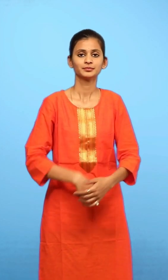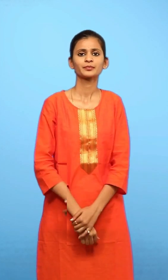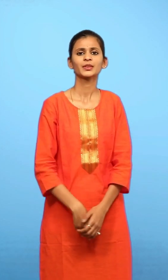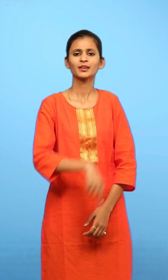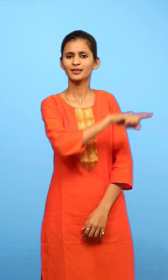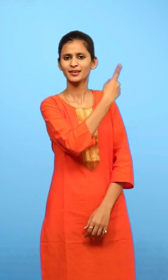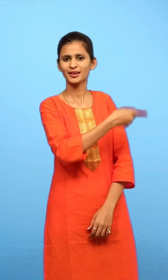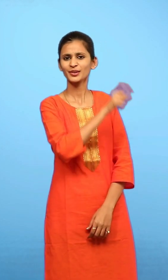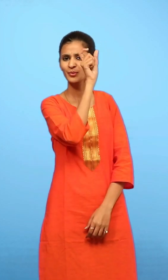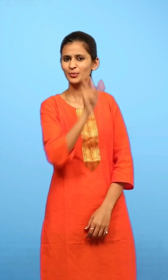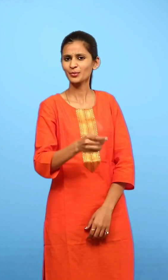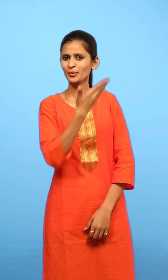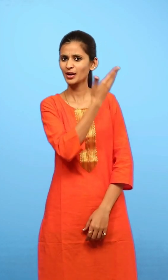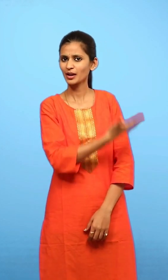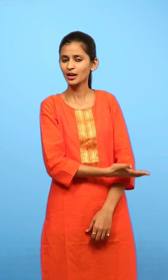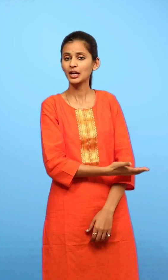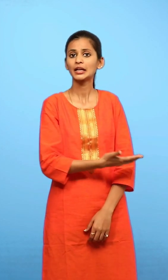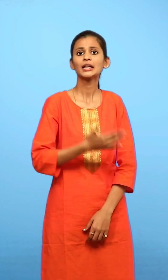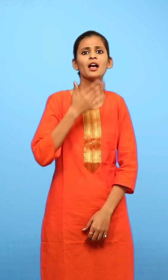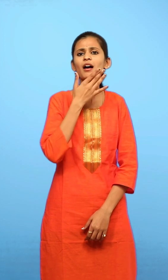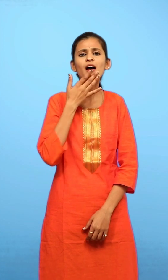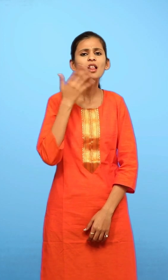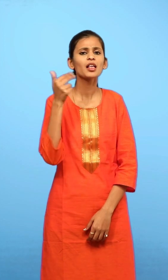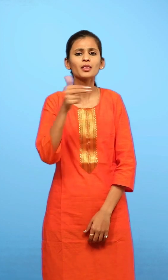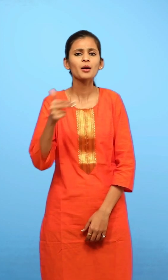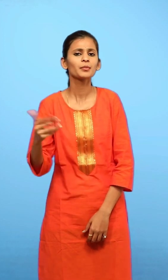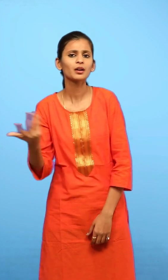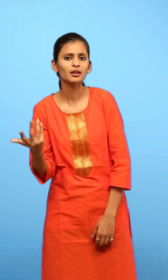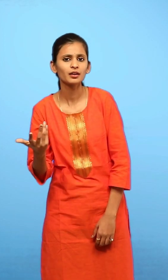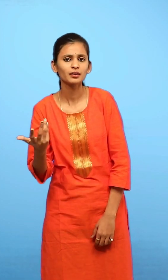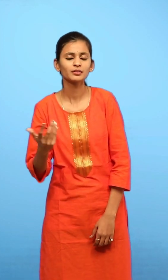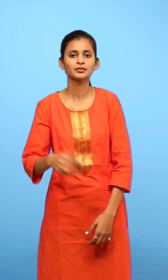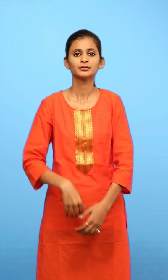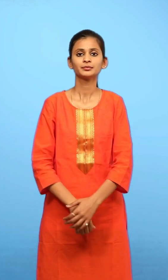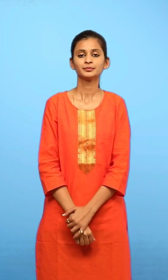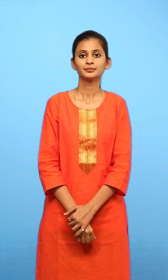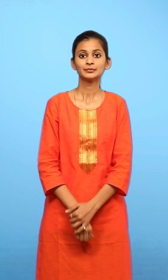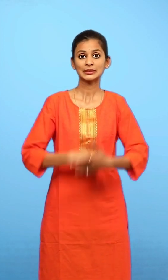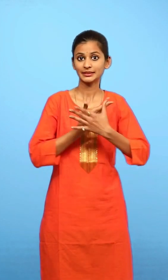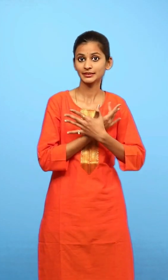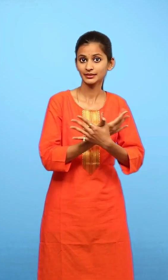यहाँ दी चीजें किन-किन रंगों की हो सकती हैं? तितली